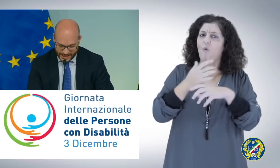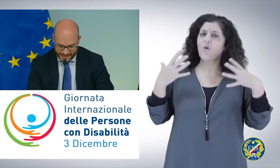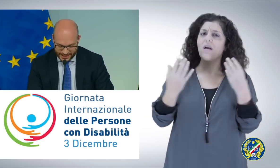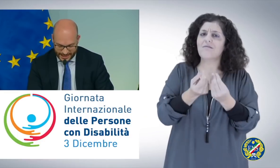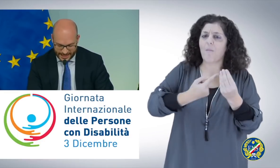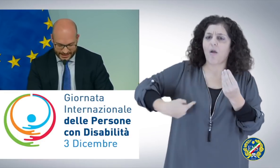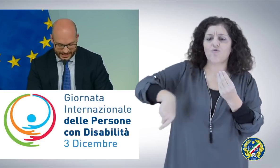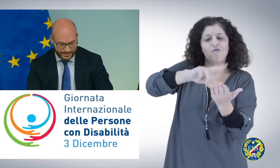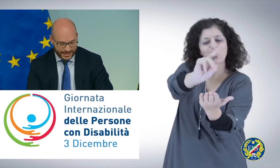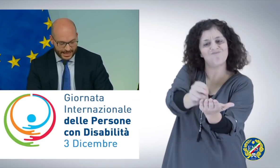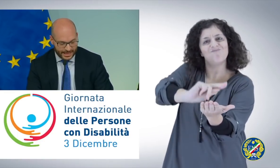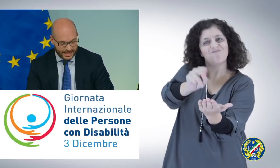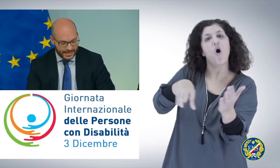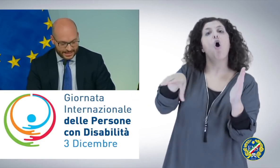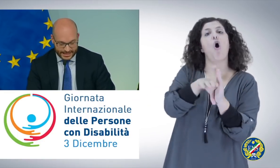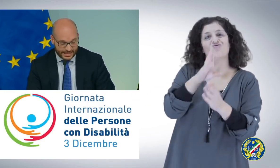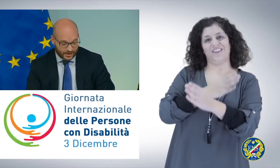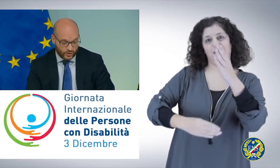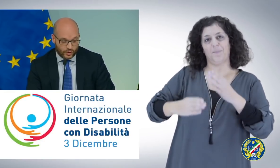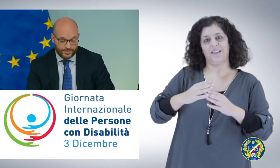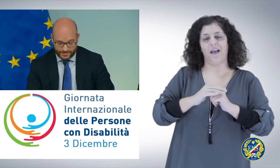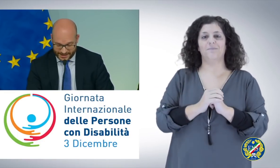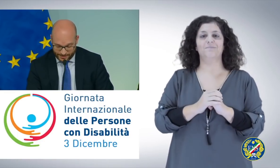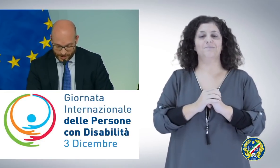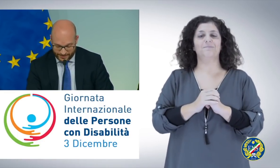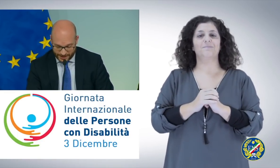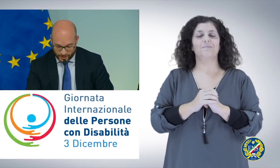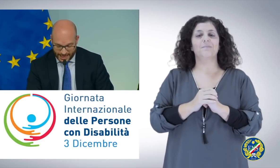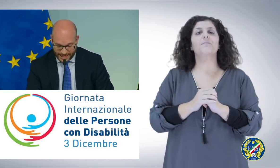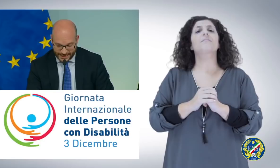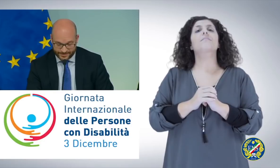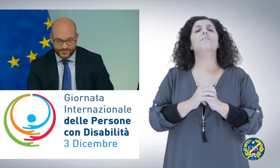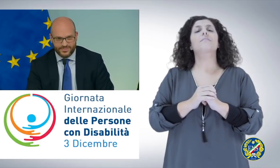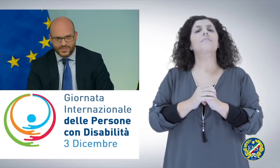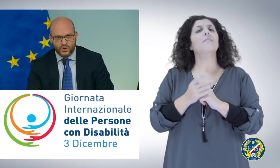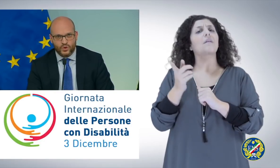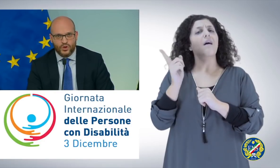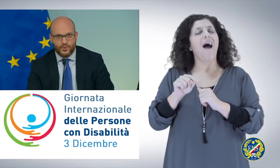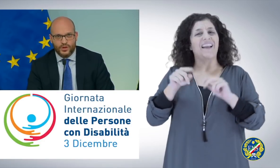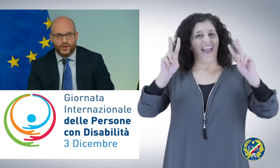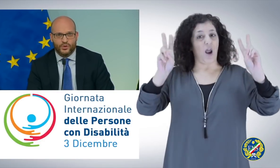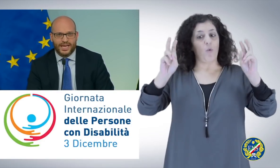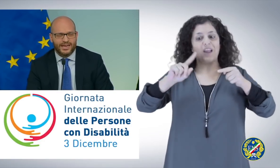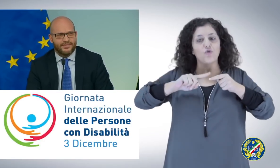della disabilità, senza tener conto, per esempio, del fatto che anche sul dopo di noi, e sul caregiver